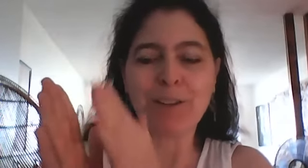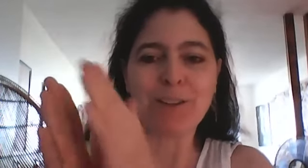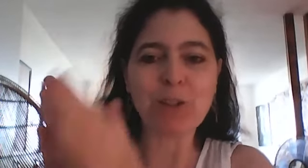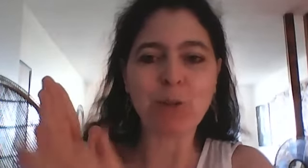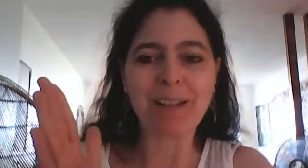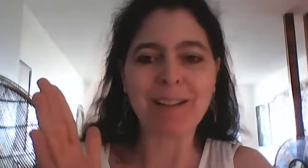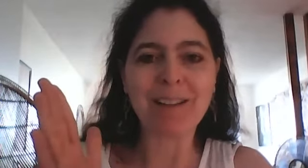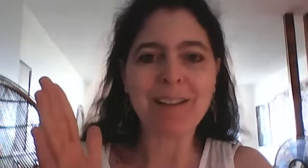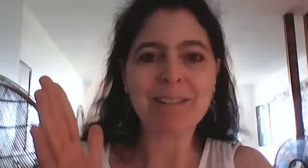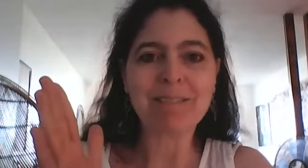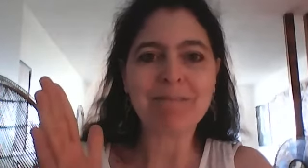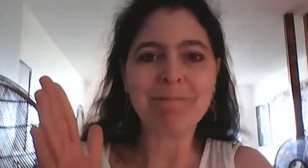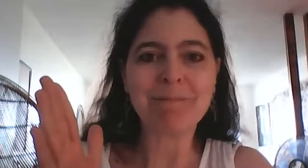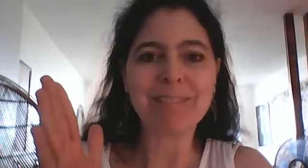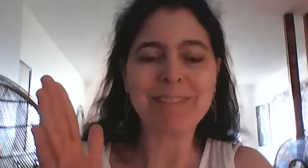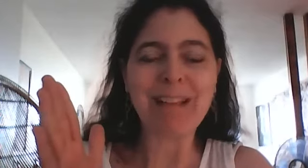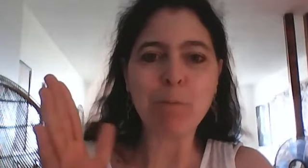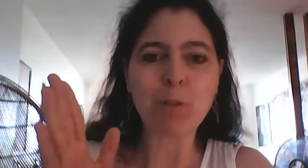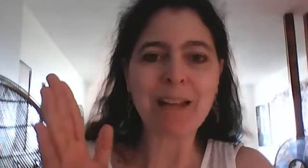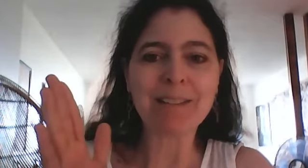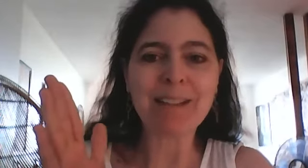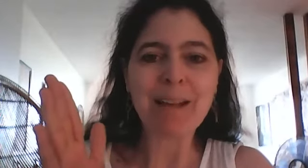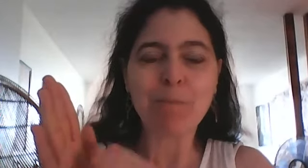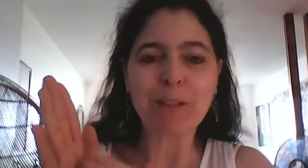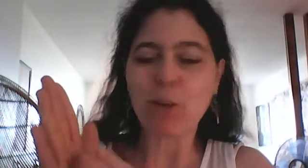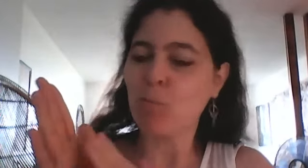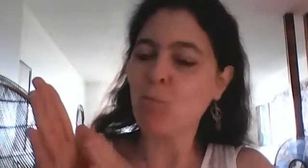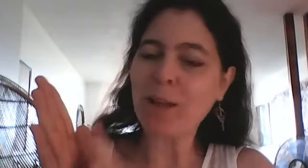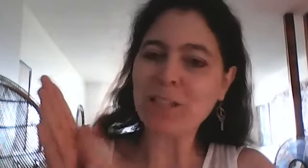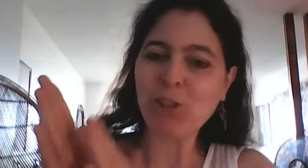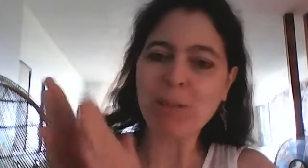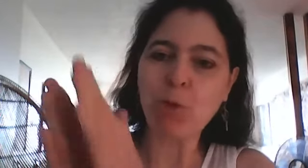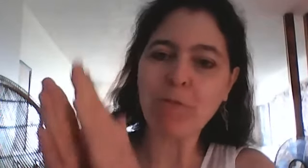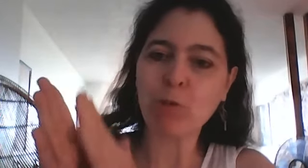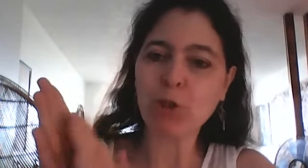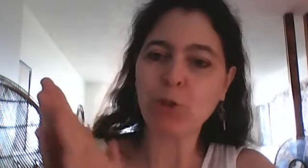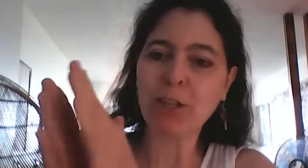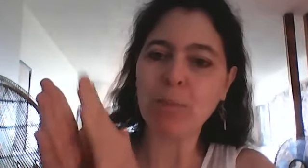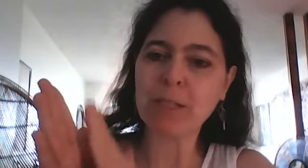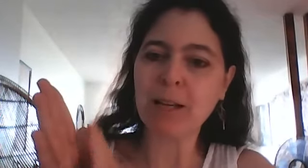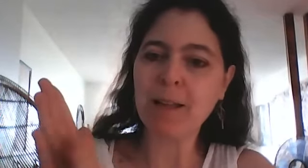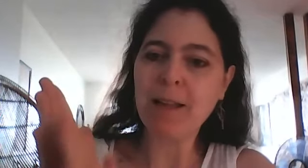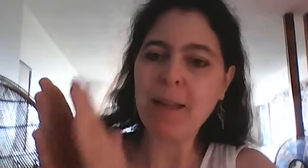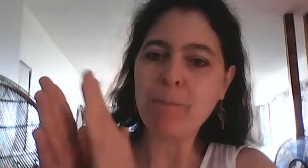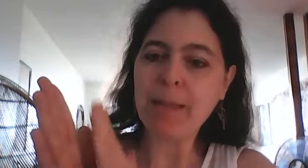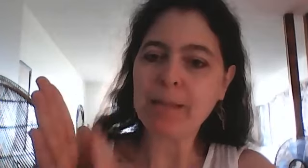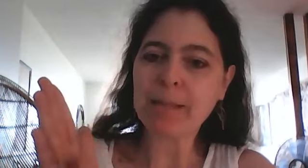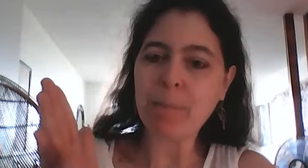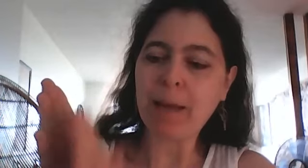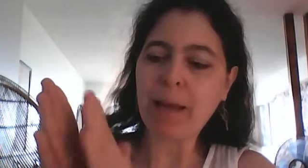je tourne dans le bon sens en tout cas moi si je suis chez moi faut que je tourne comme ça mais ça paraît